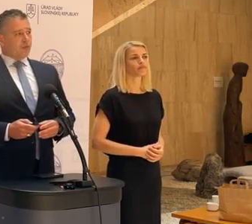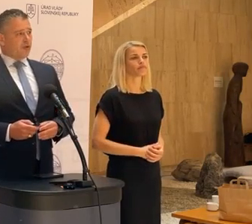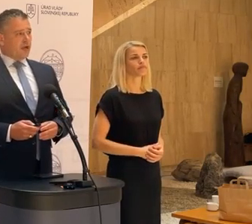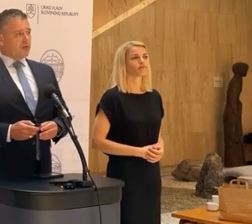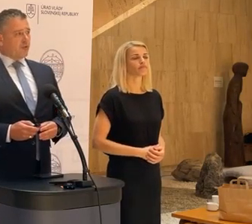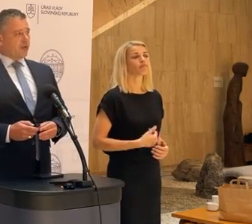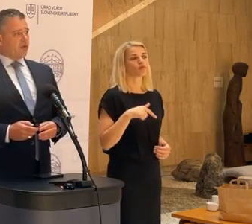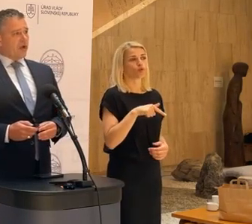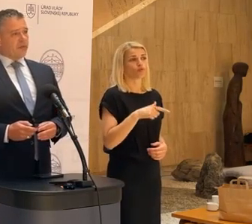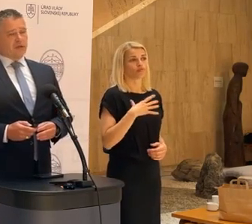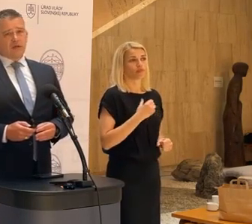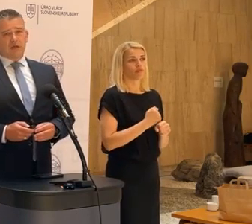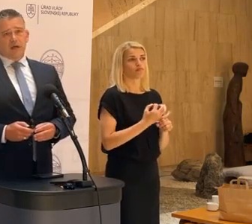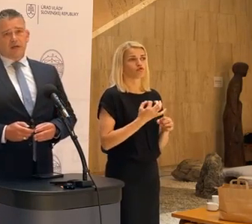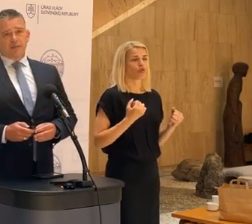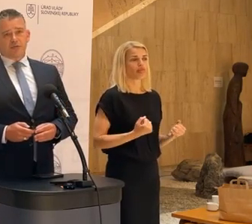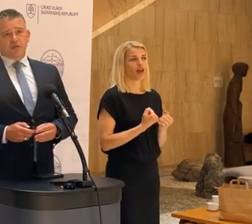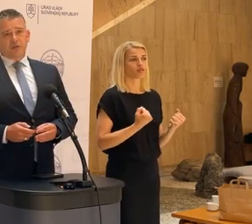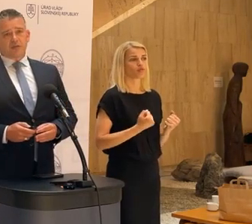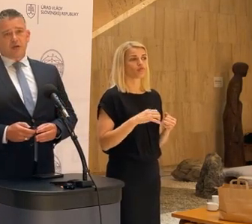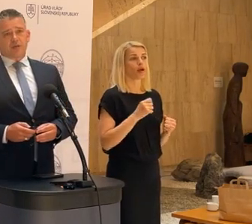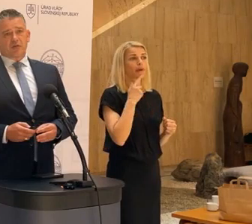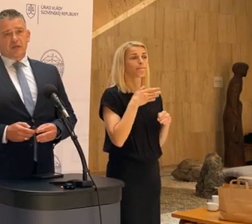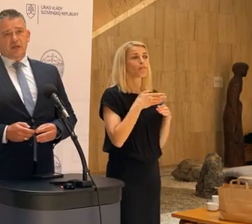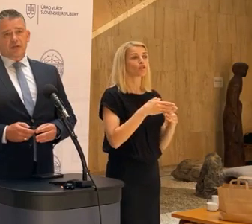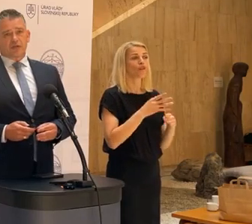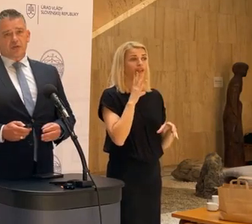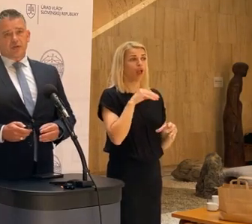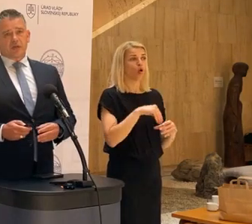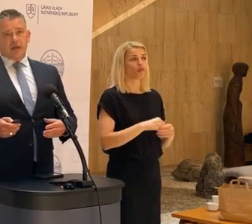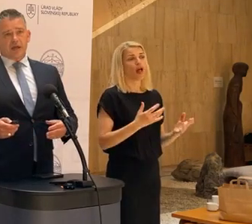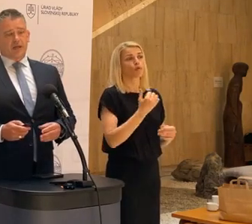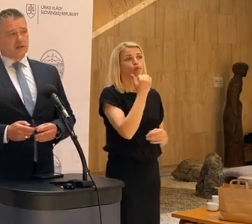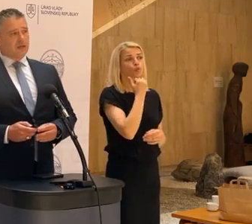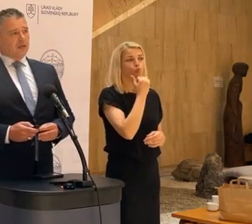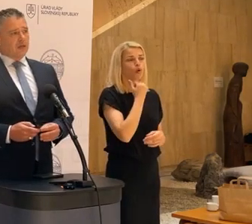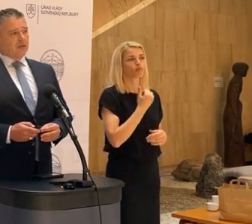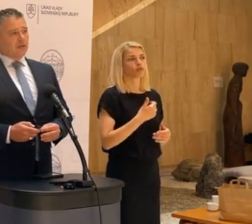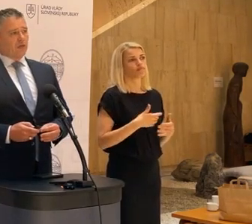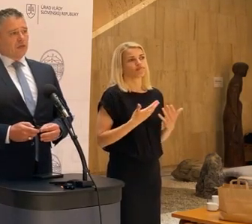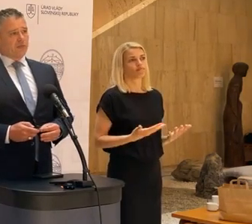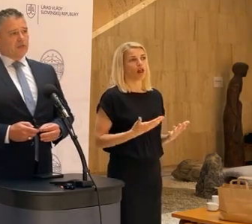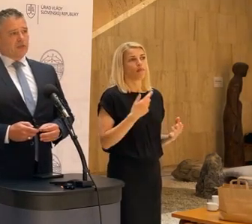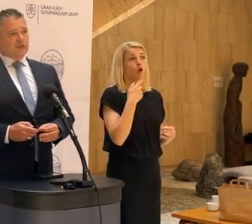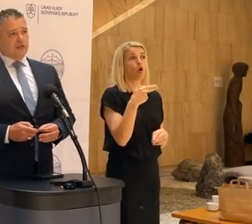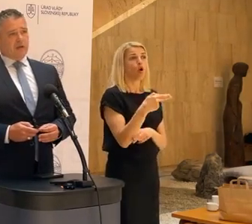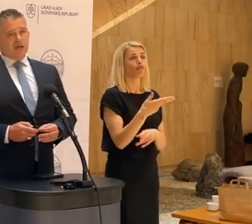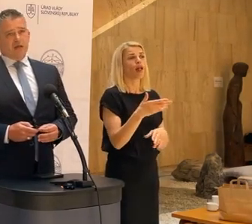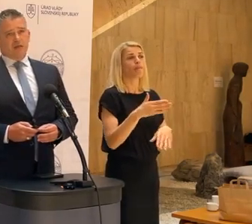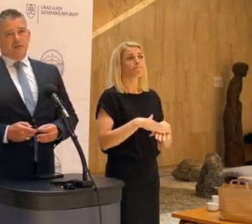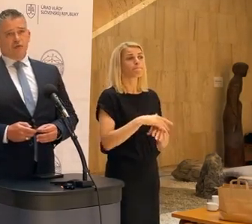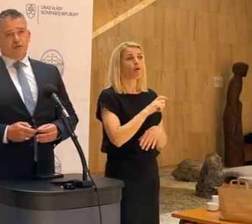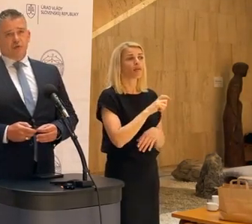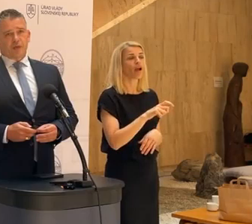toto urobiť čo najskôr preto, aby aj tí poskytovateľia ubytovania, či súkromní, ale aj hotely, podnikateľia